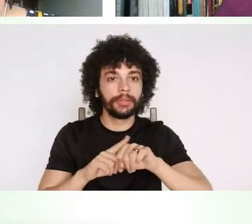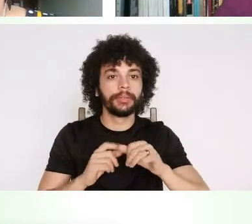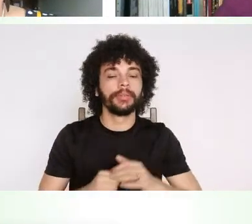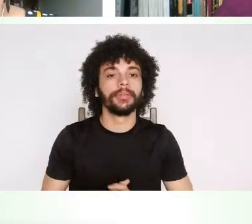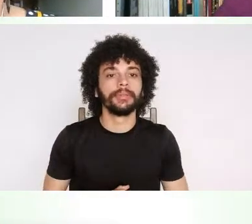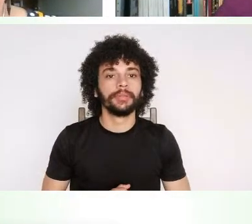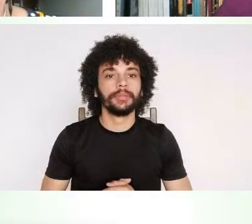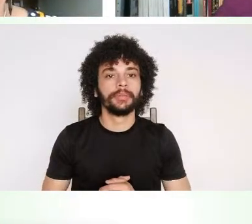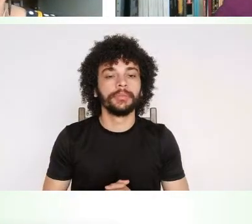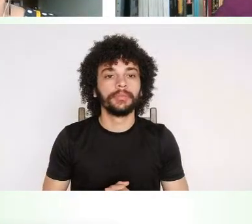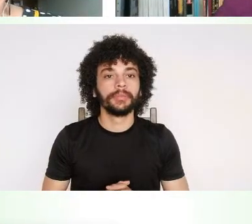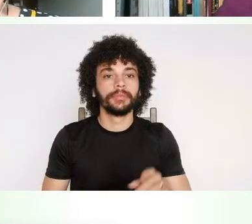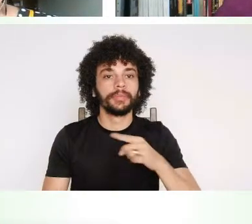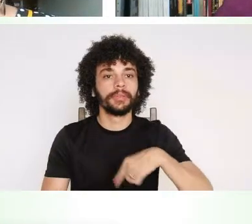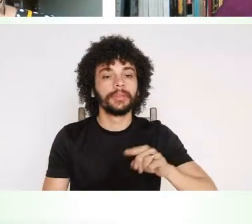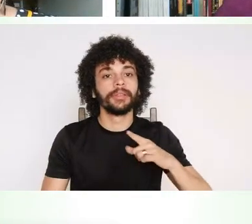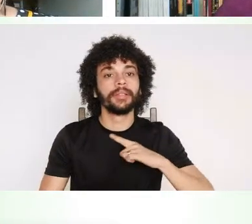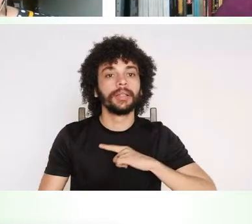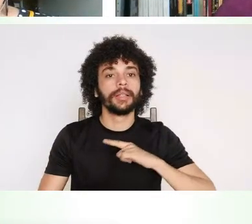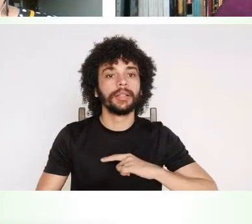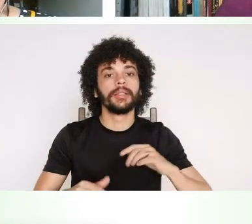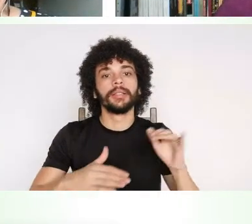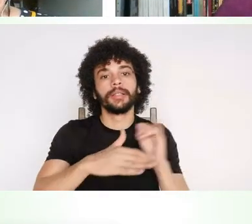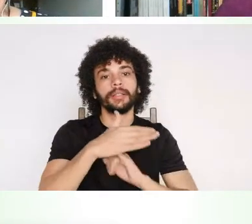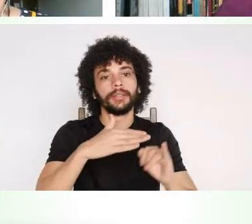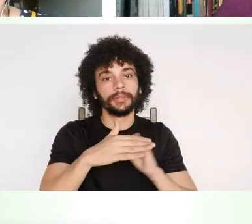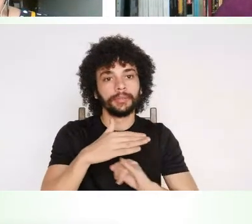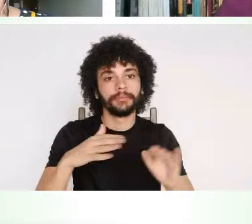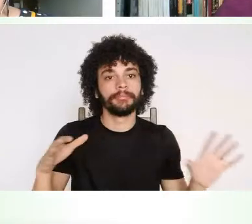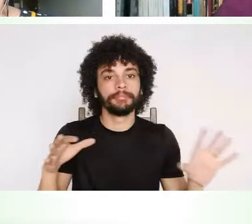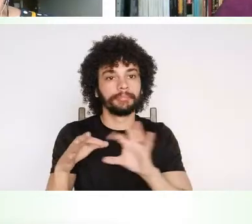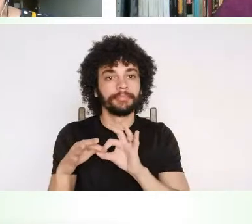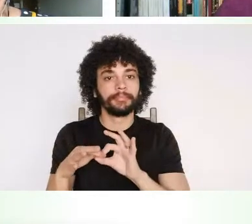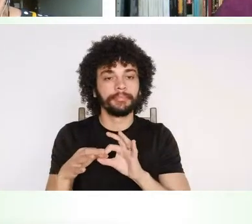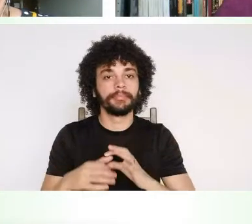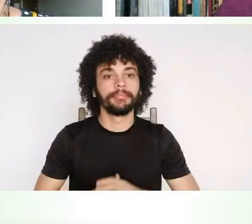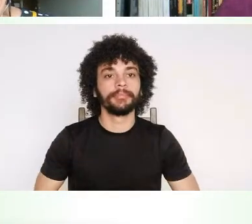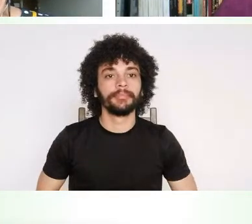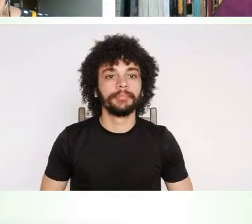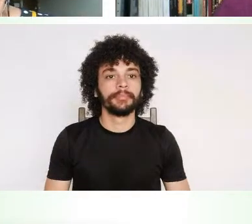qual essa instituição está inserida. Esse é o nosso desafio.